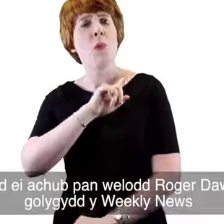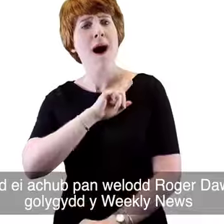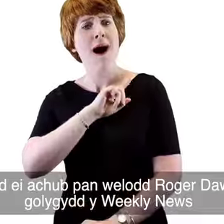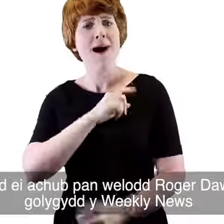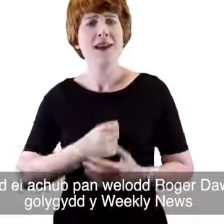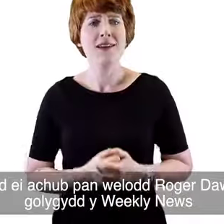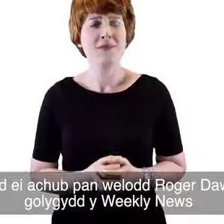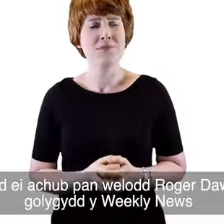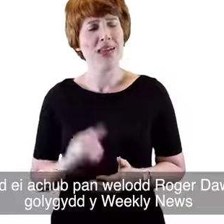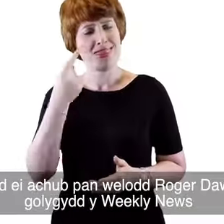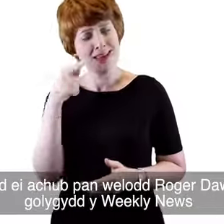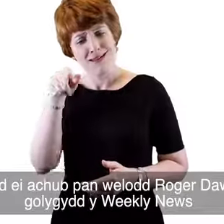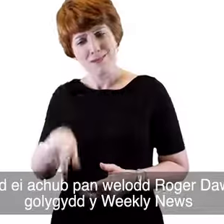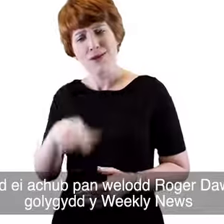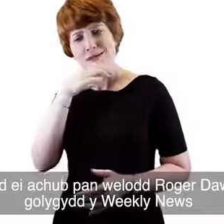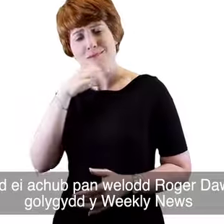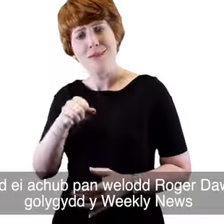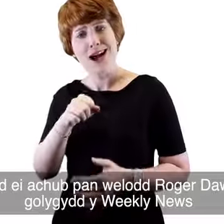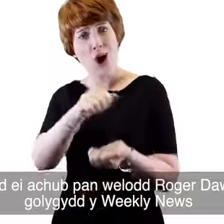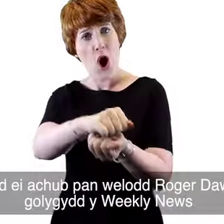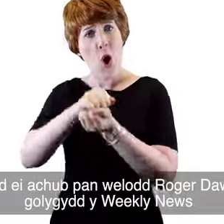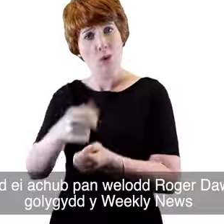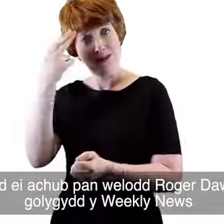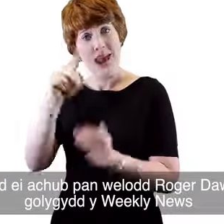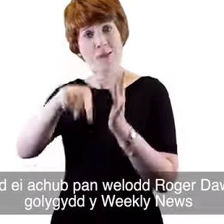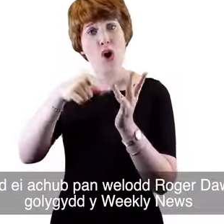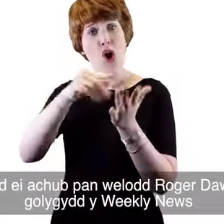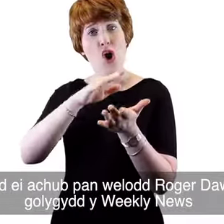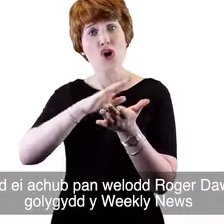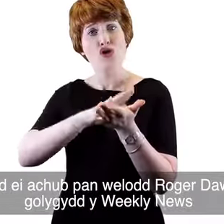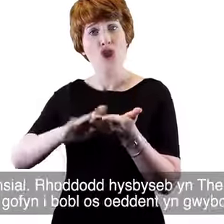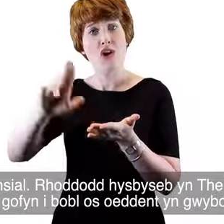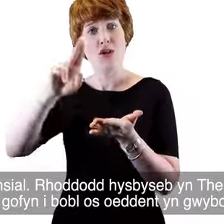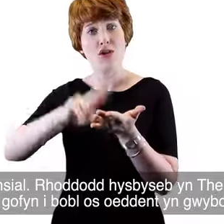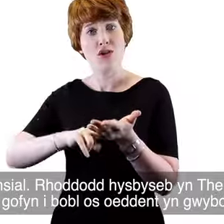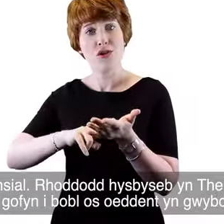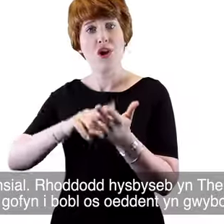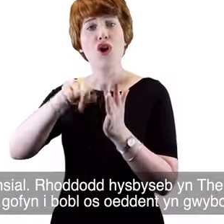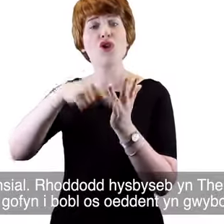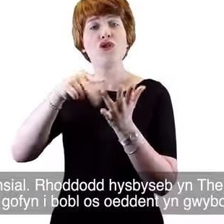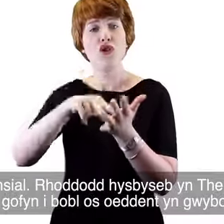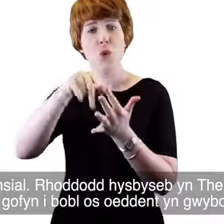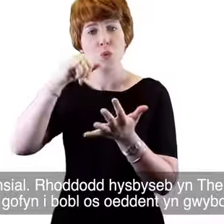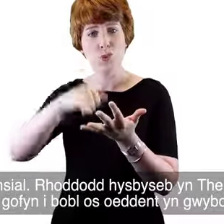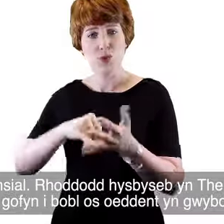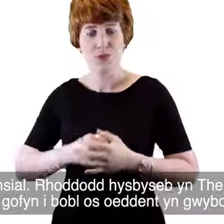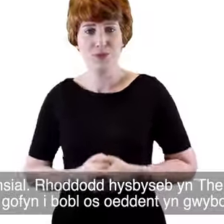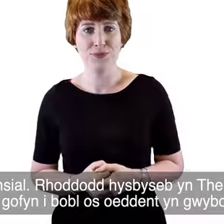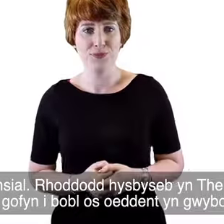Cafodd ei achub pan welodd Roger Dawson golygu i'r weekly news ei potensiol. Roeddodd hysbys Ebiner Times